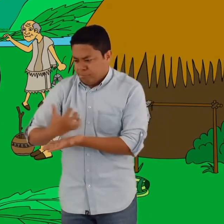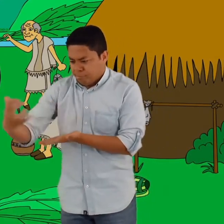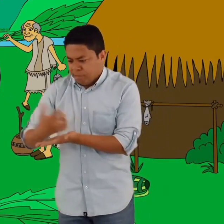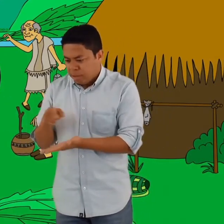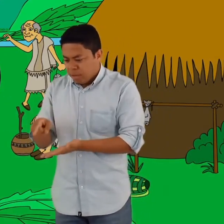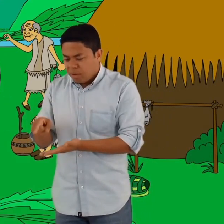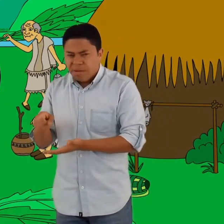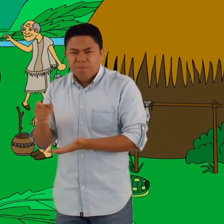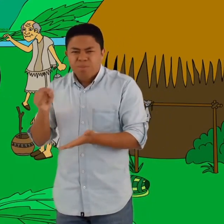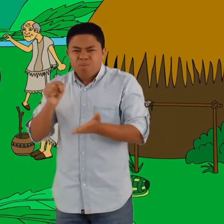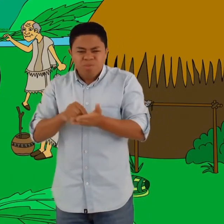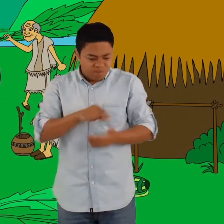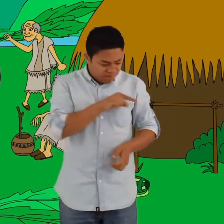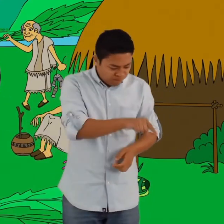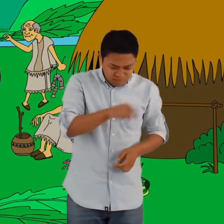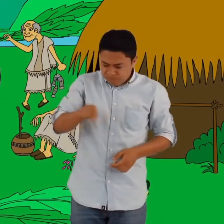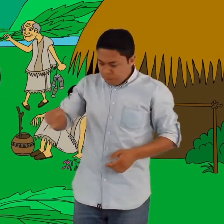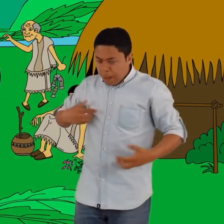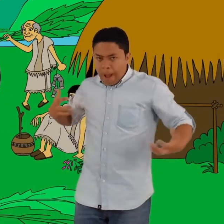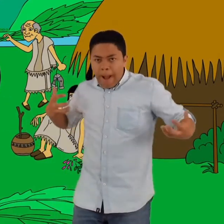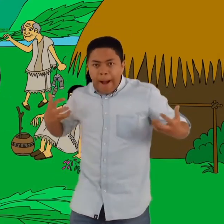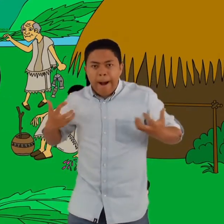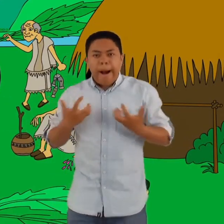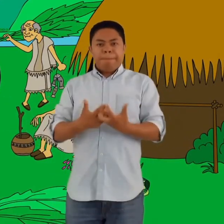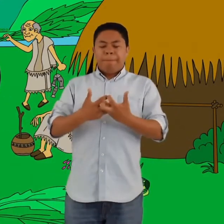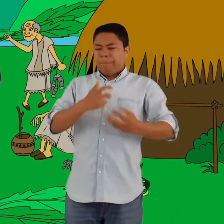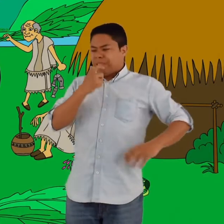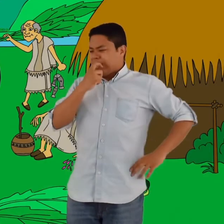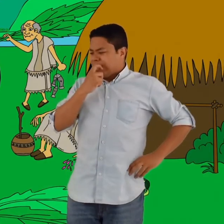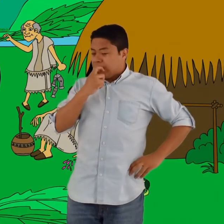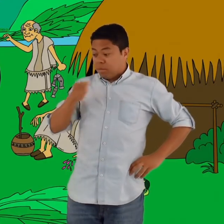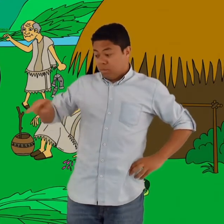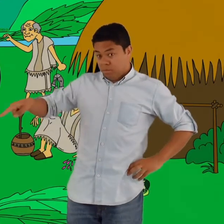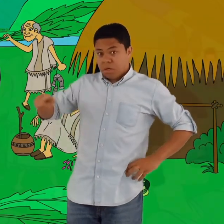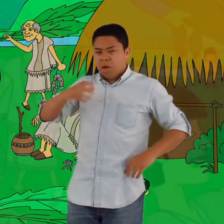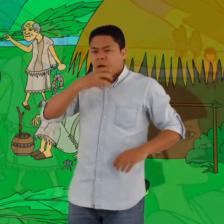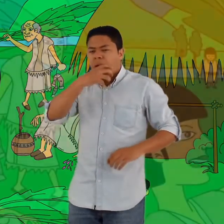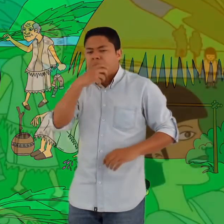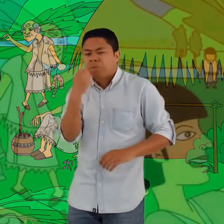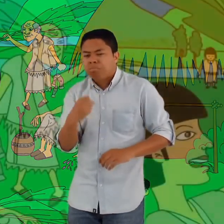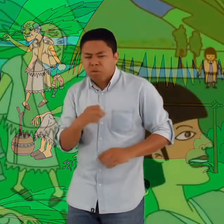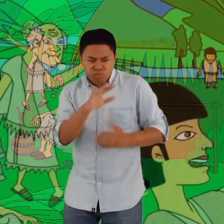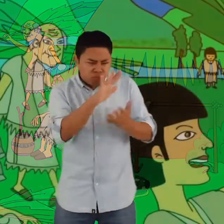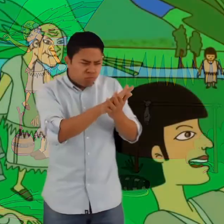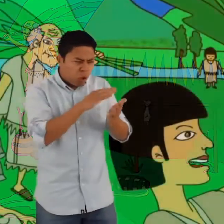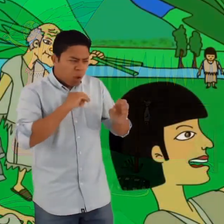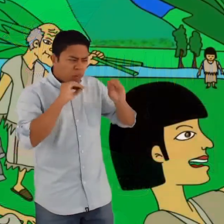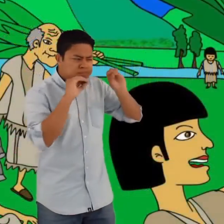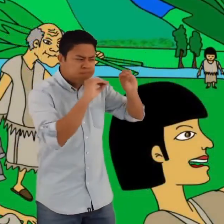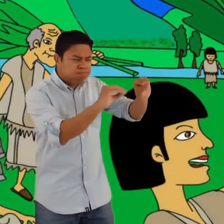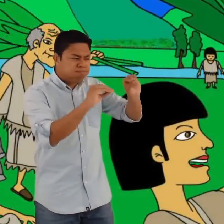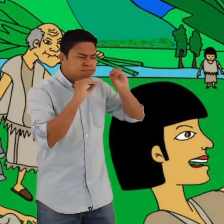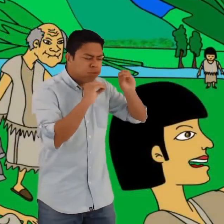cultivar y la tercera pescar. Sin embargo, no sabía cómo hacer ninguna de ellas.